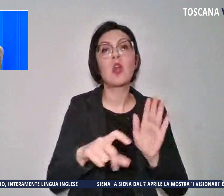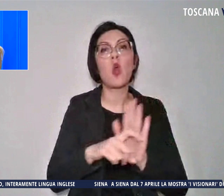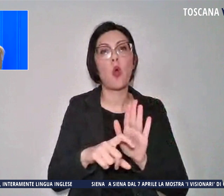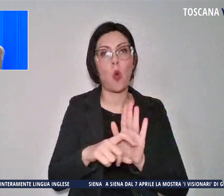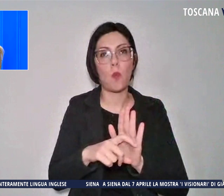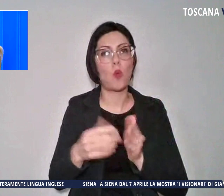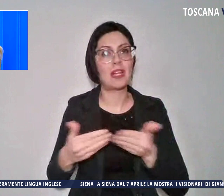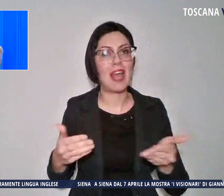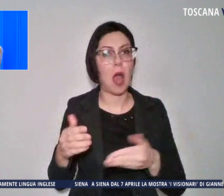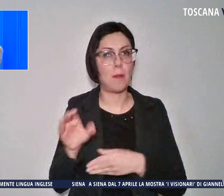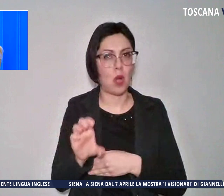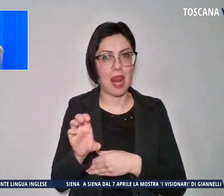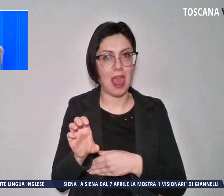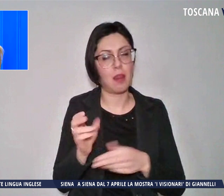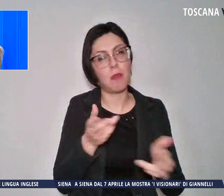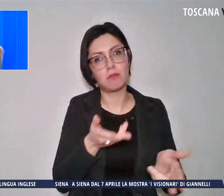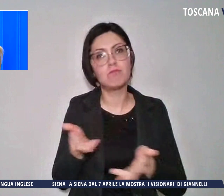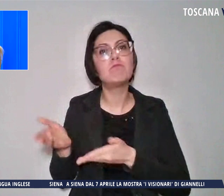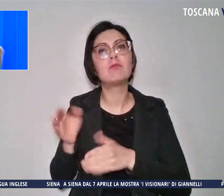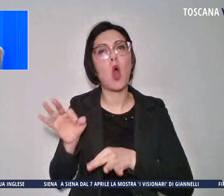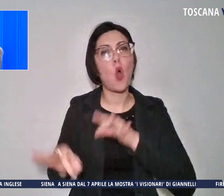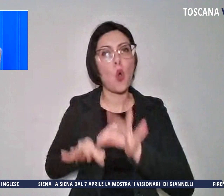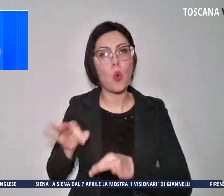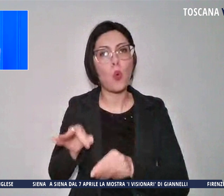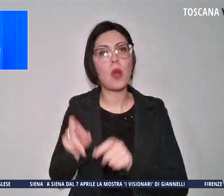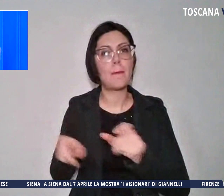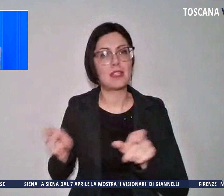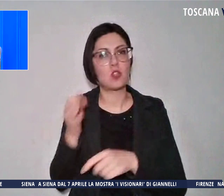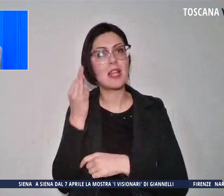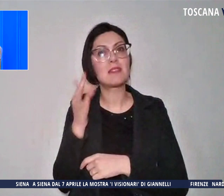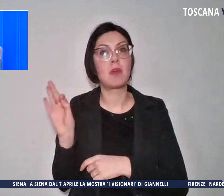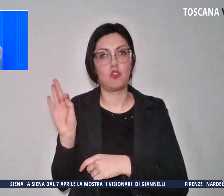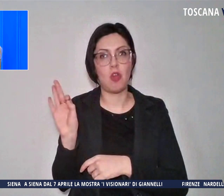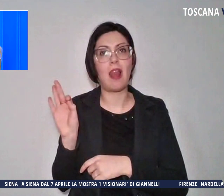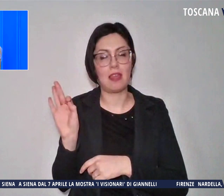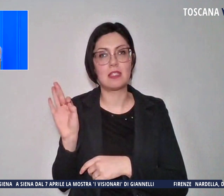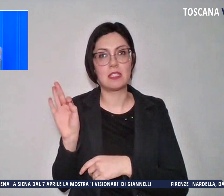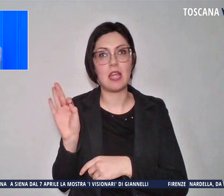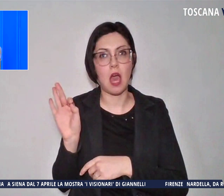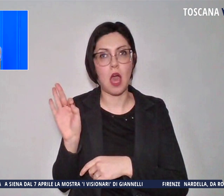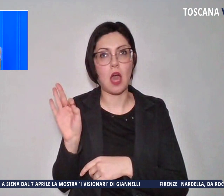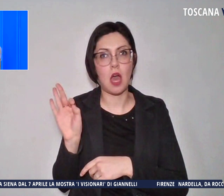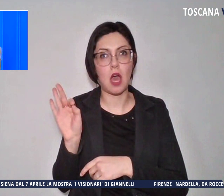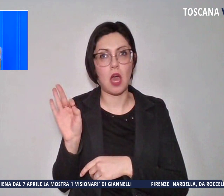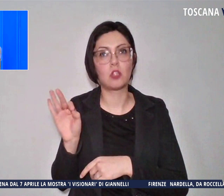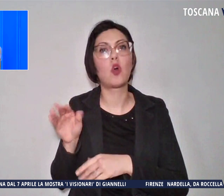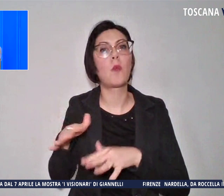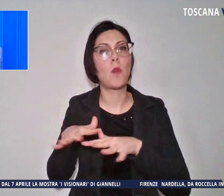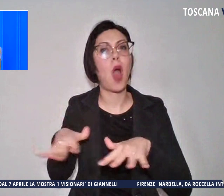affidandolo alle cure del personale specializzato dell'acquario locale.